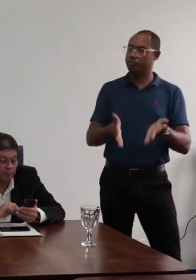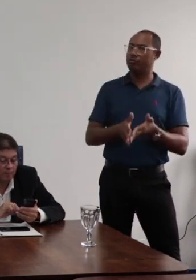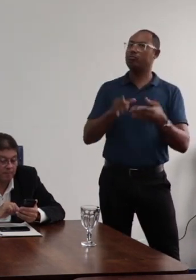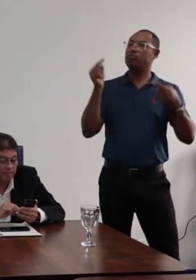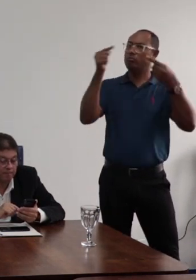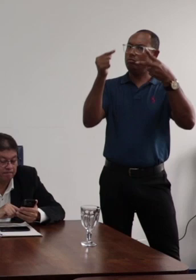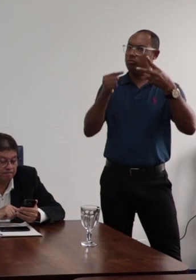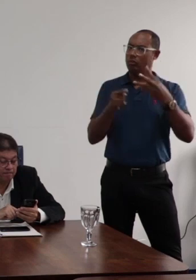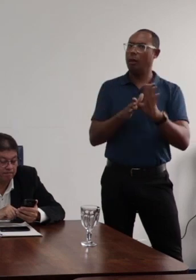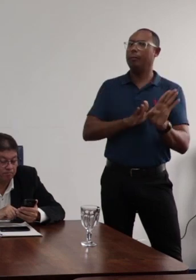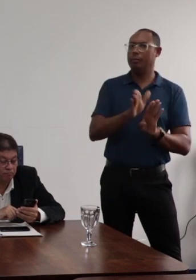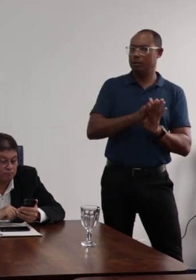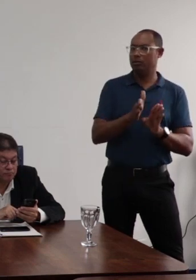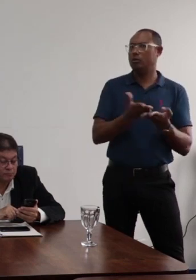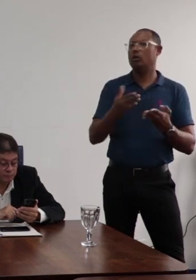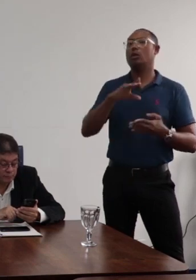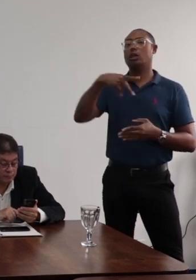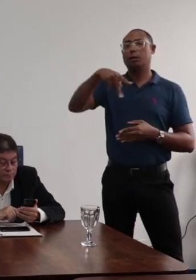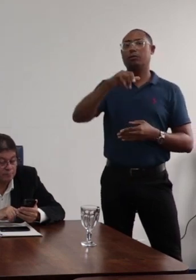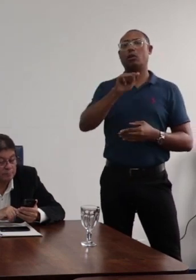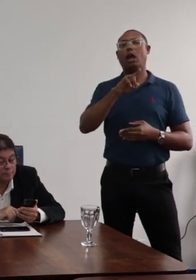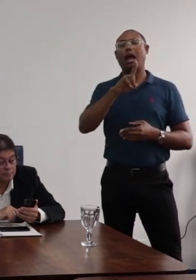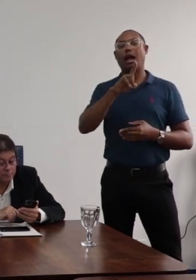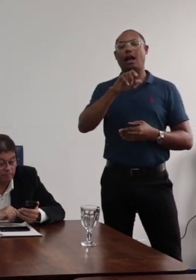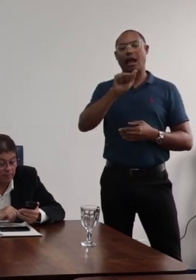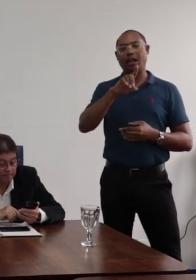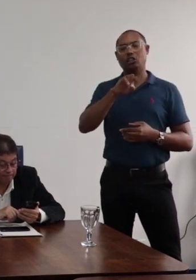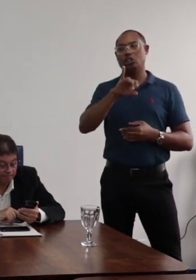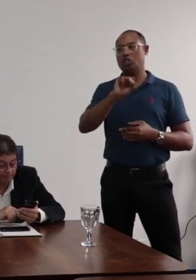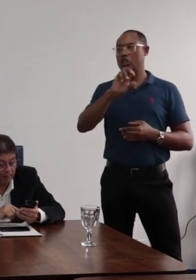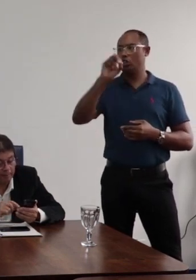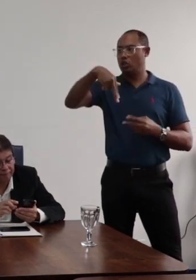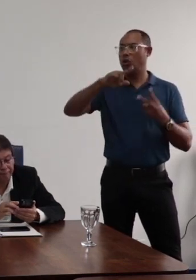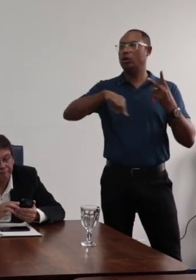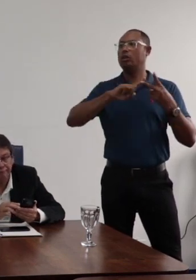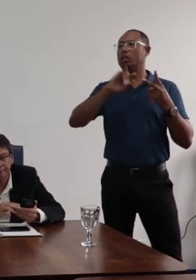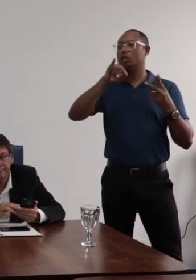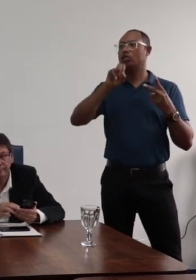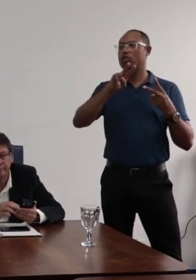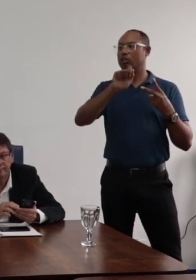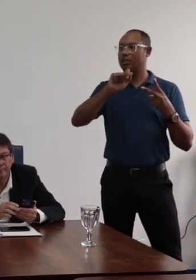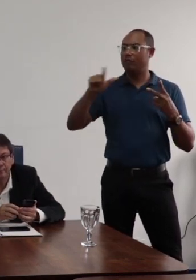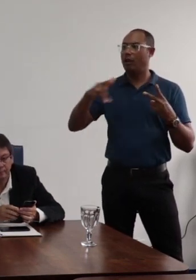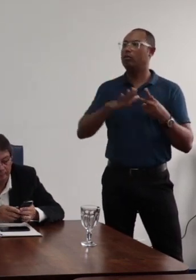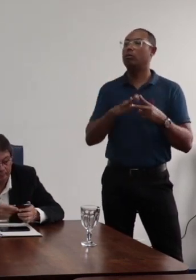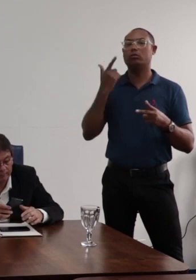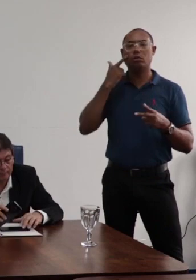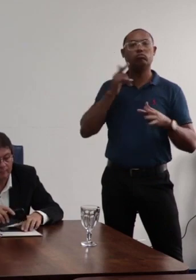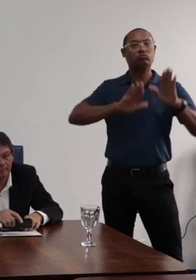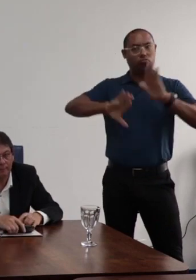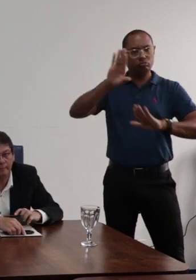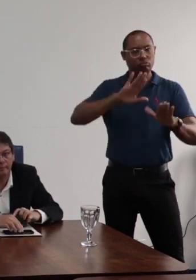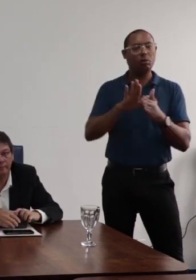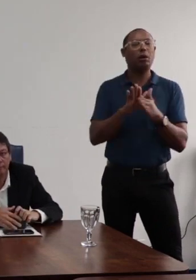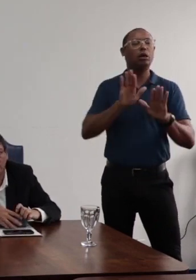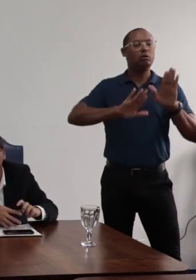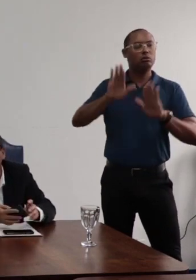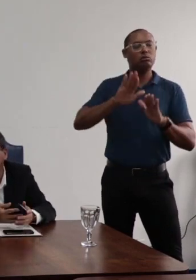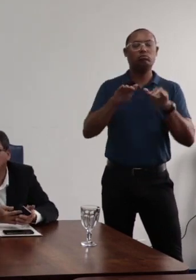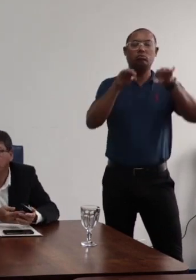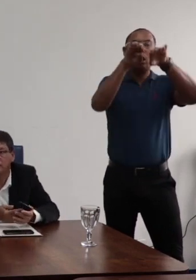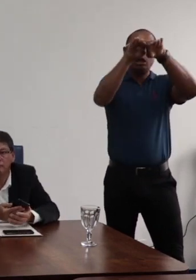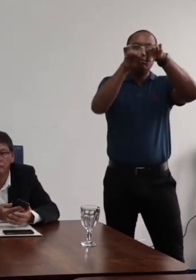apontadas pelos conselheiros, professores, professores do municipal. Então, é dizer que nós estamos resguardados por uma questão da